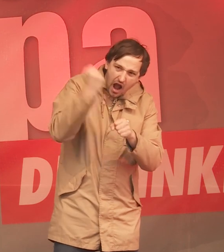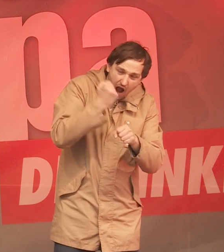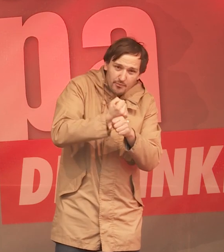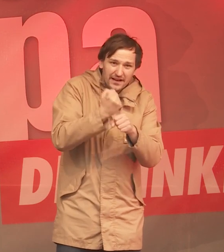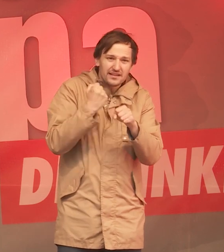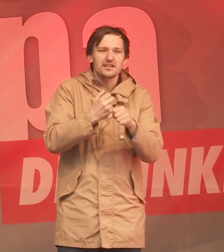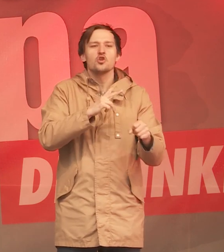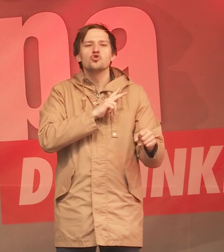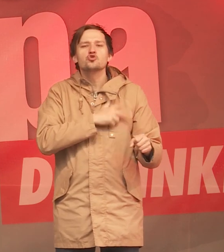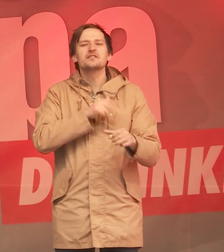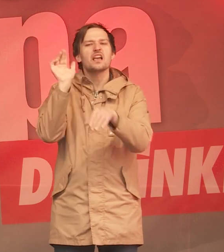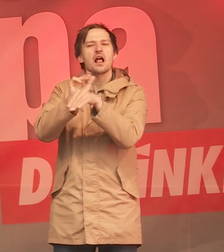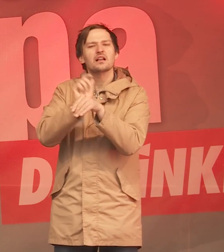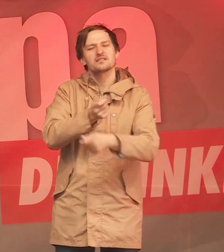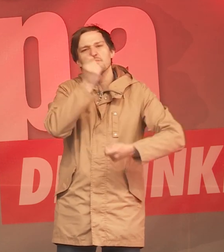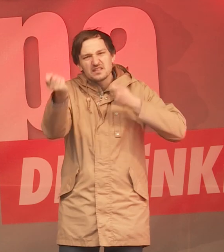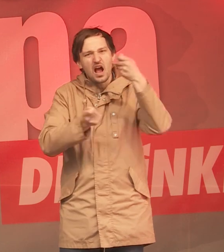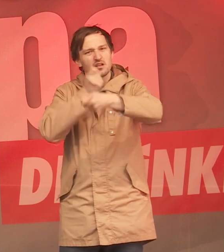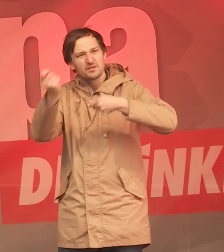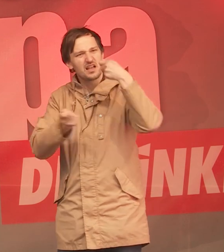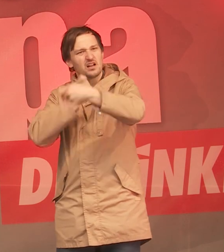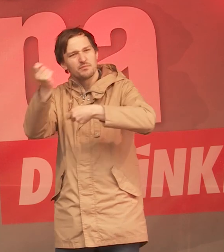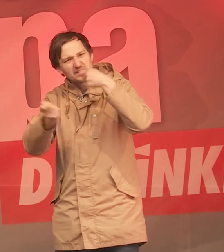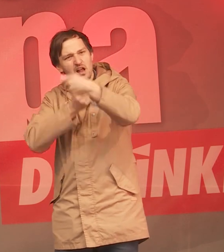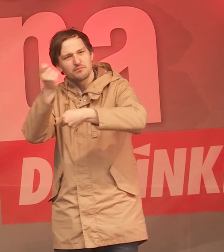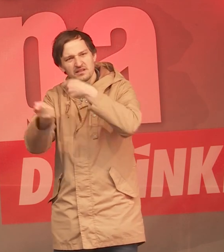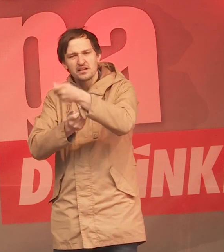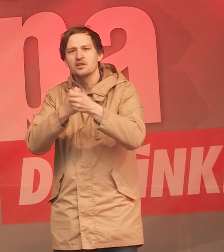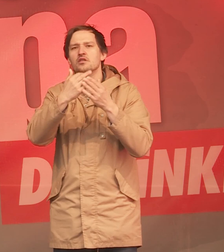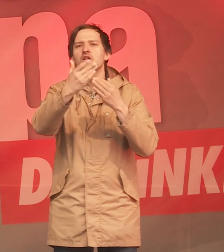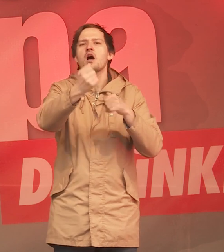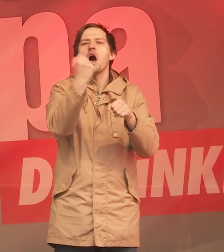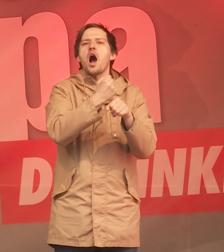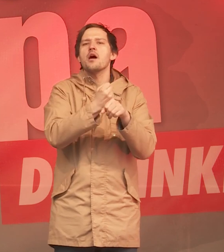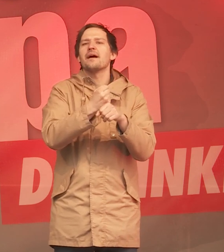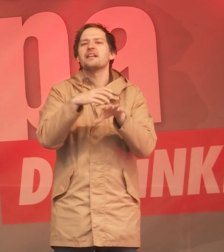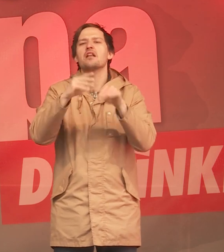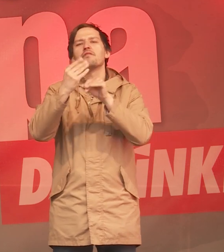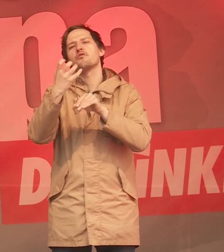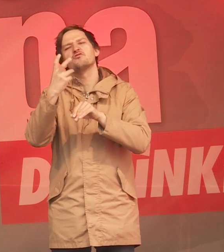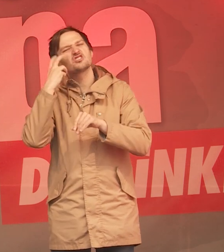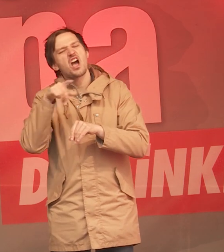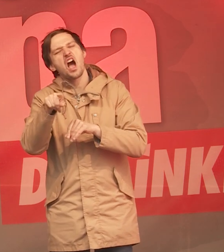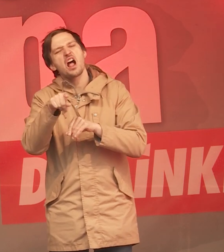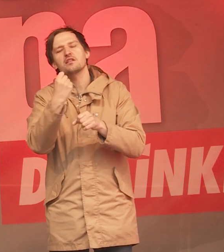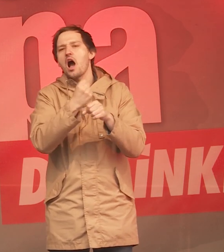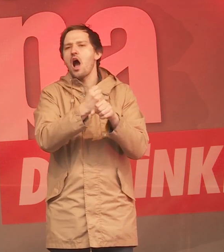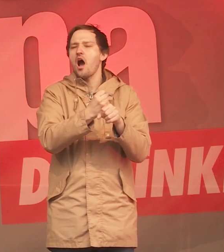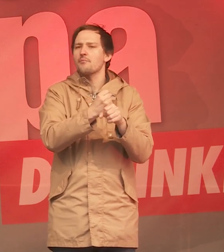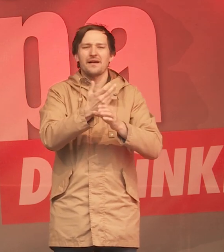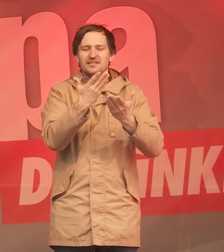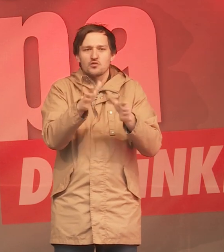in die Sozialkassen einzahlt und irgendwann verliert er seinen Job, vielleicht mit Anfang 50, und nach einem Jahr